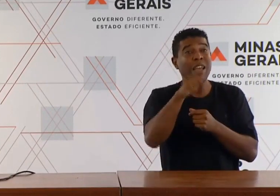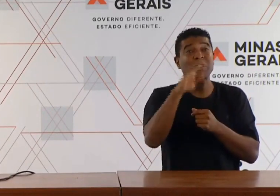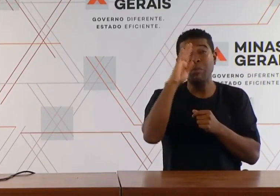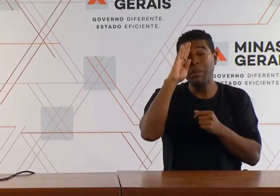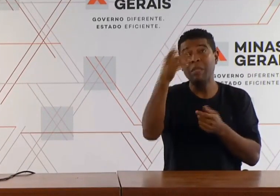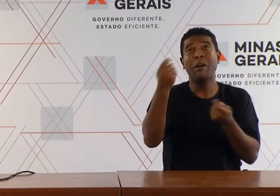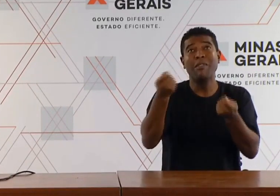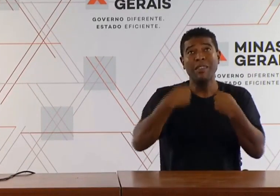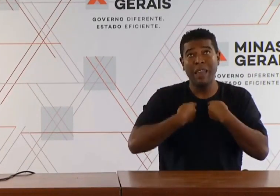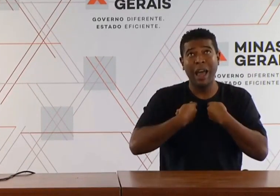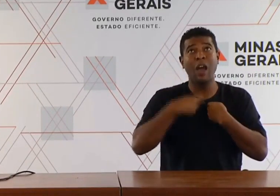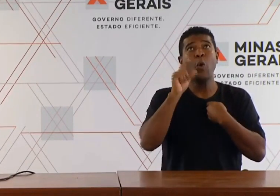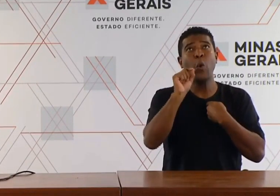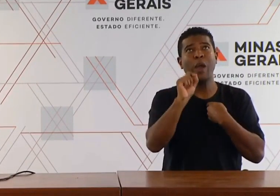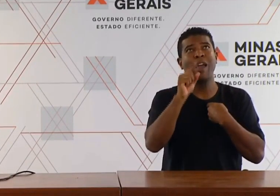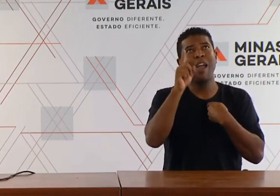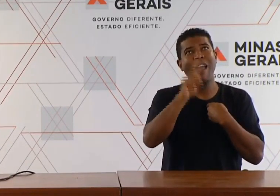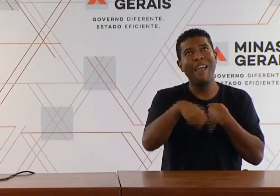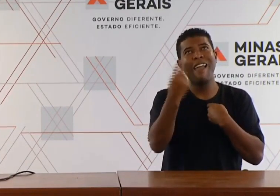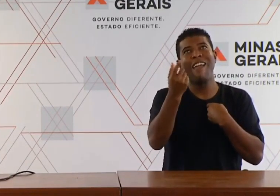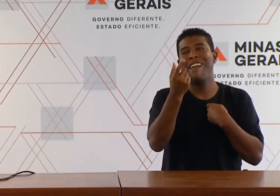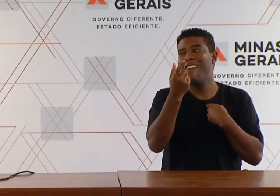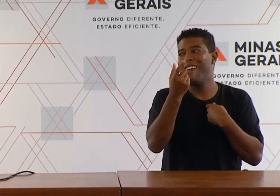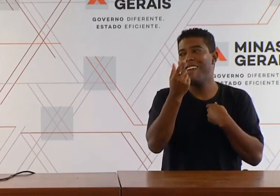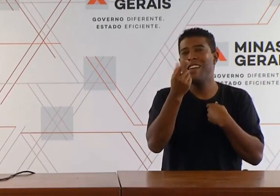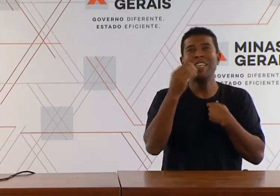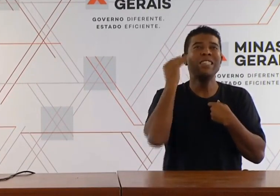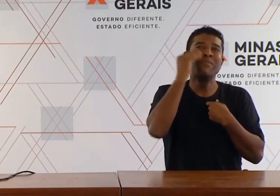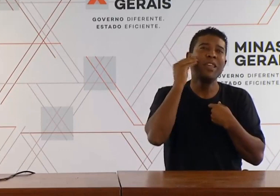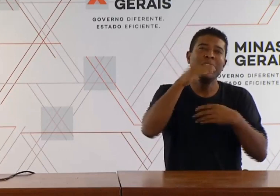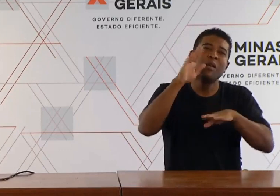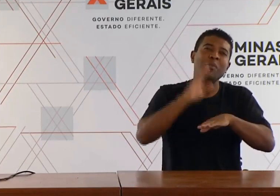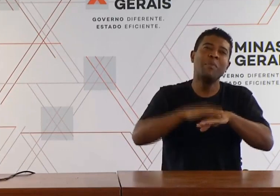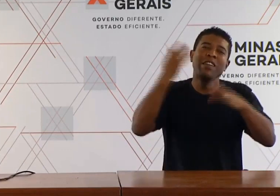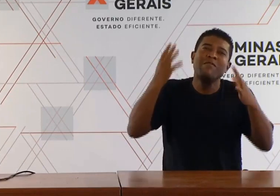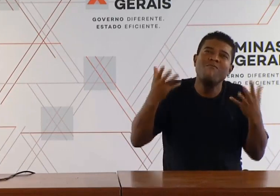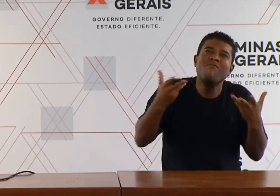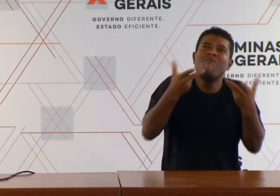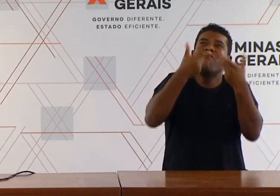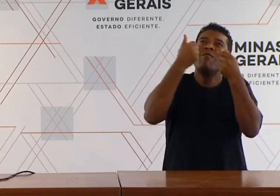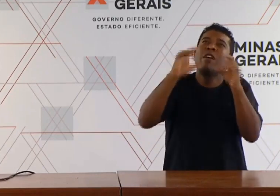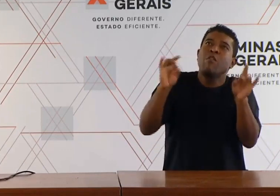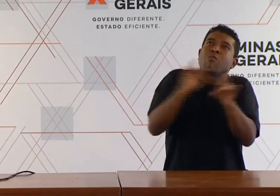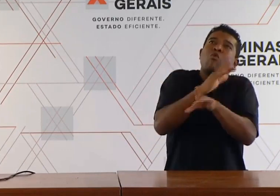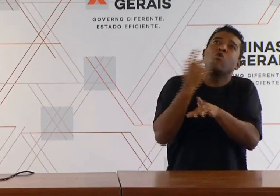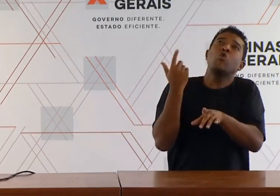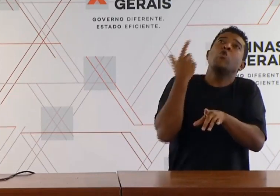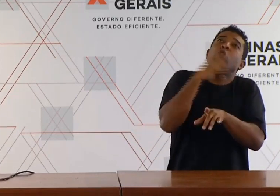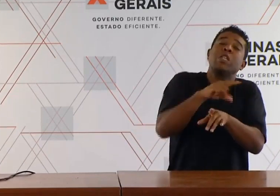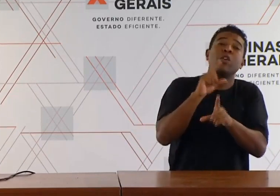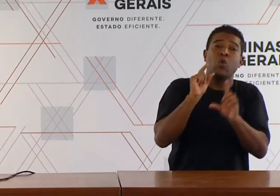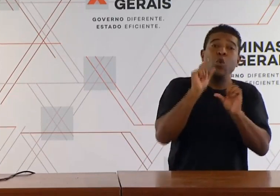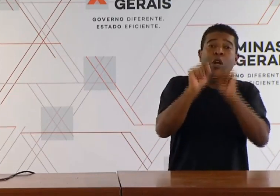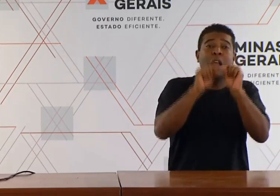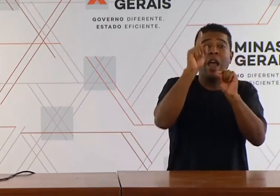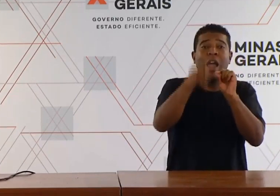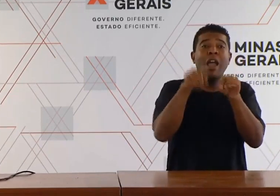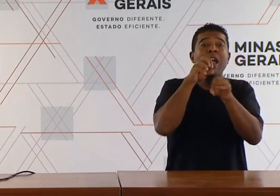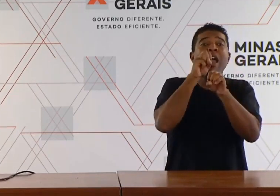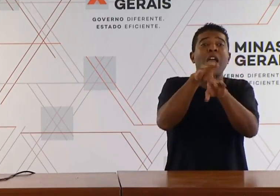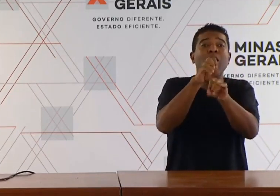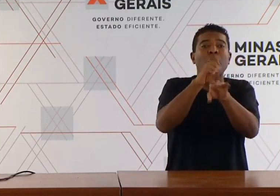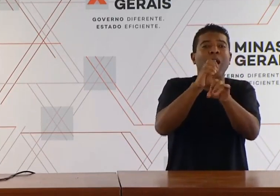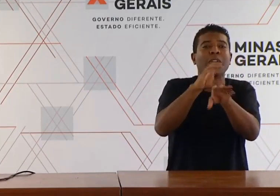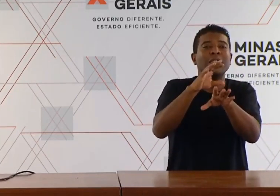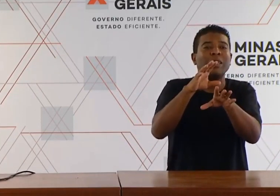Queria dizer que a experiência mais consolidada em relação a acesso a uma educação remota é do estado